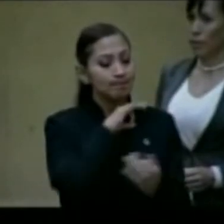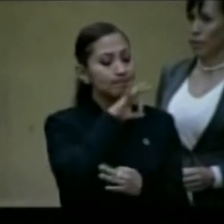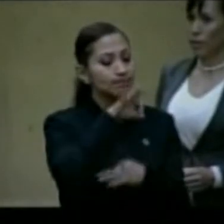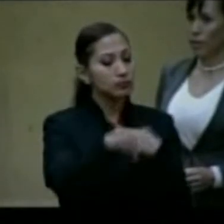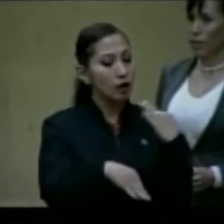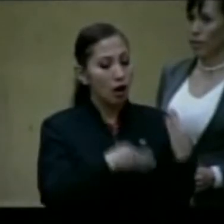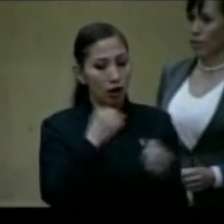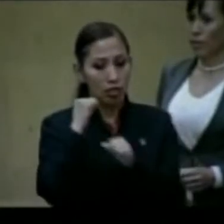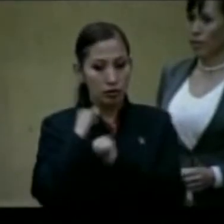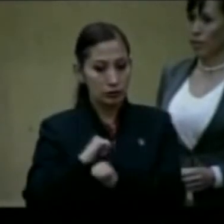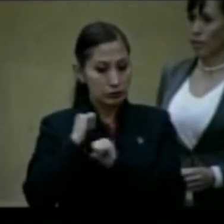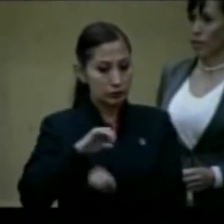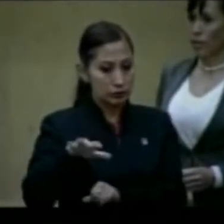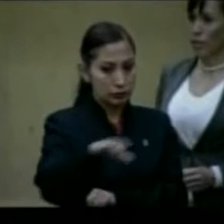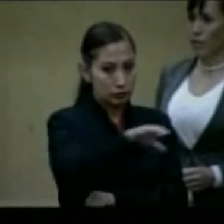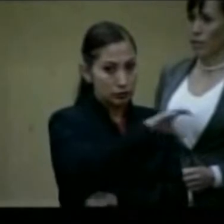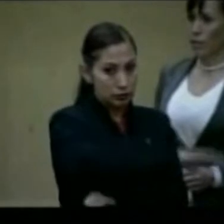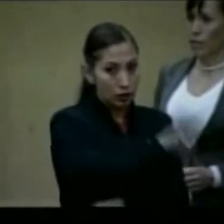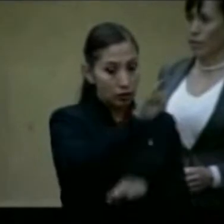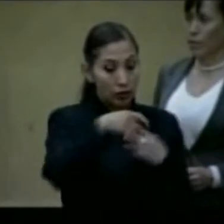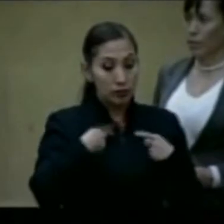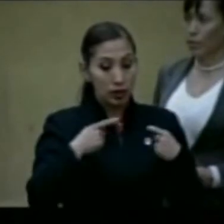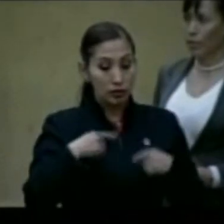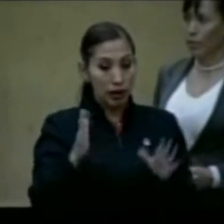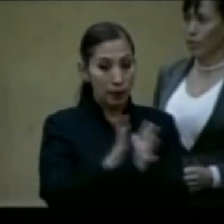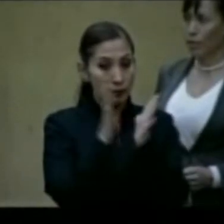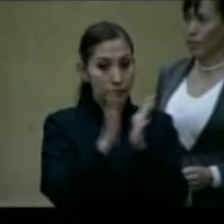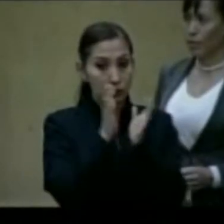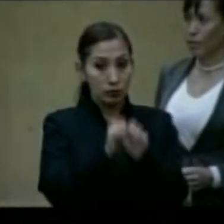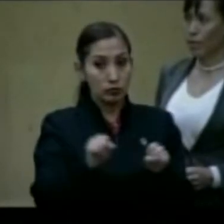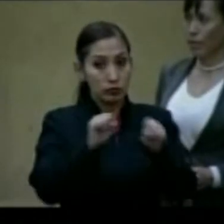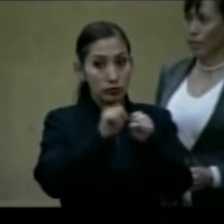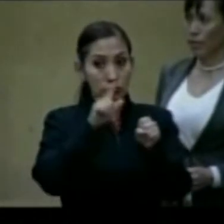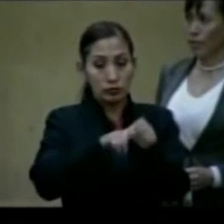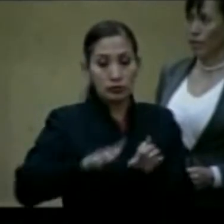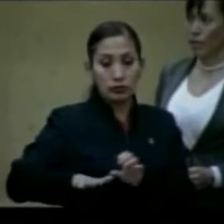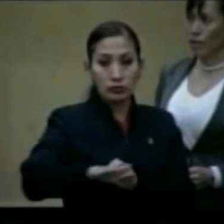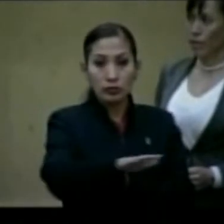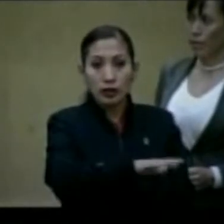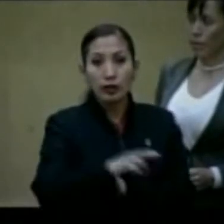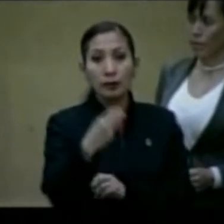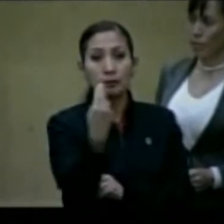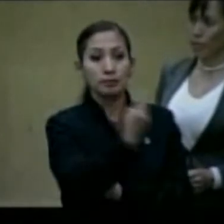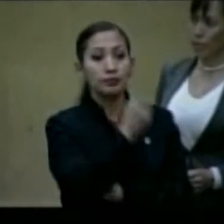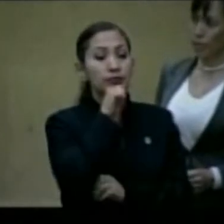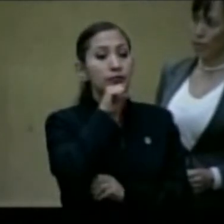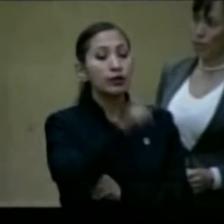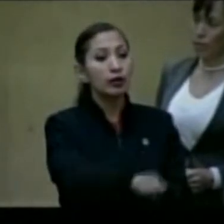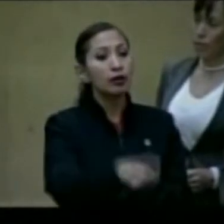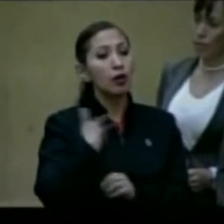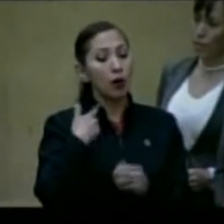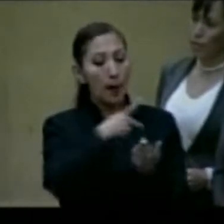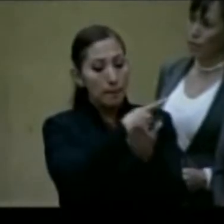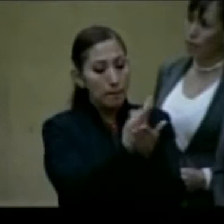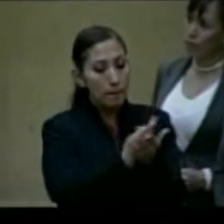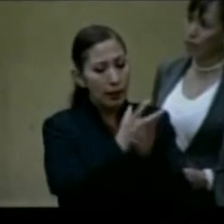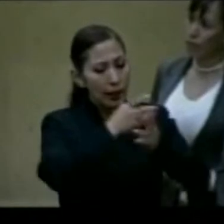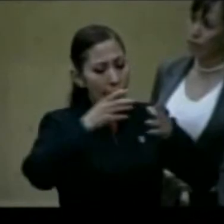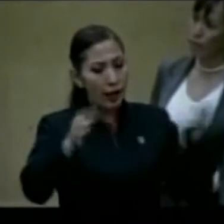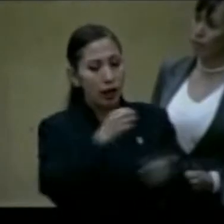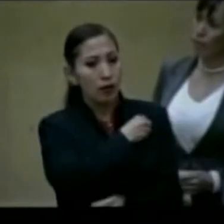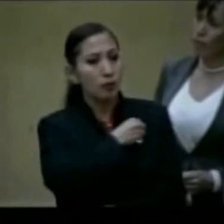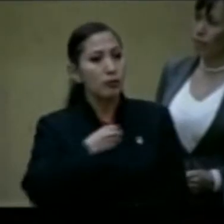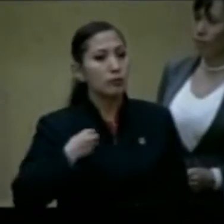todas las autoridades y de todos los actores de la sociedad. Se necesita también un gran compromiso